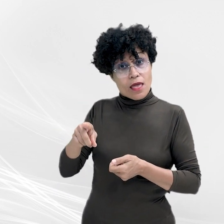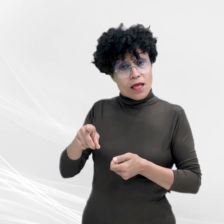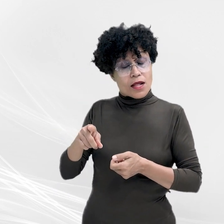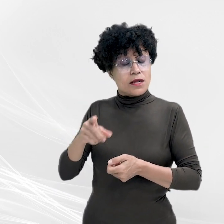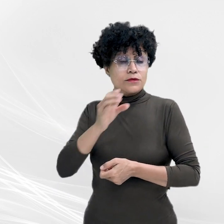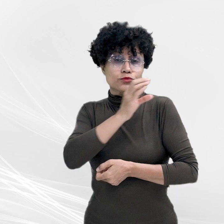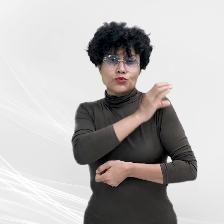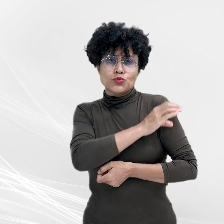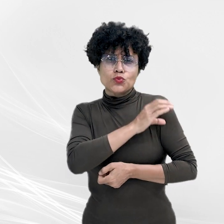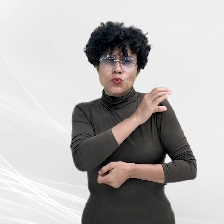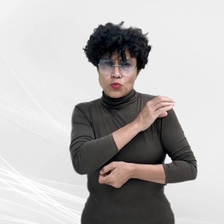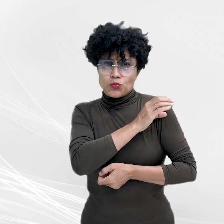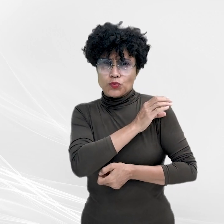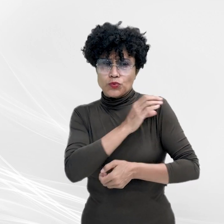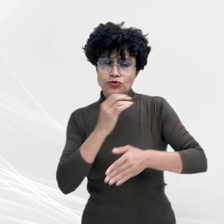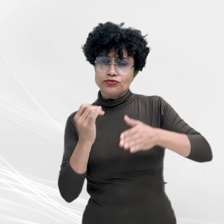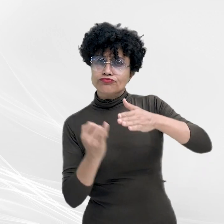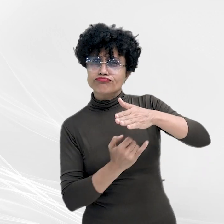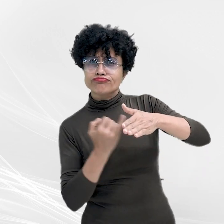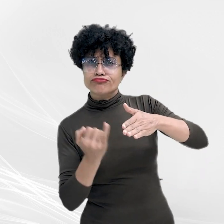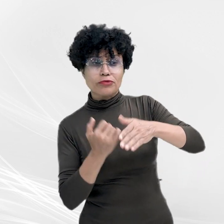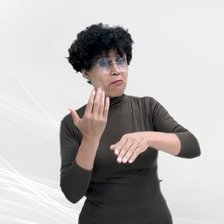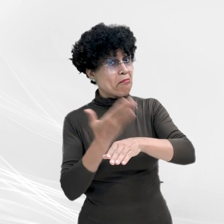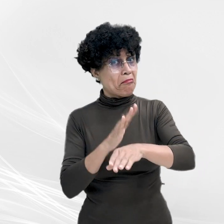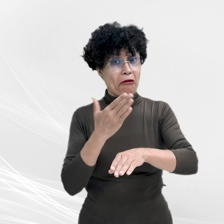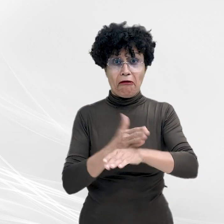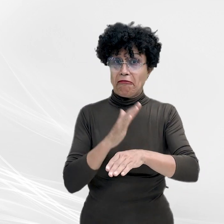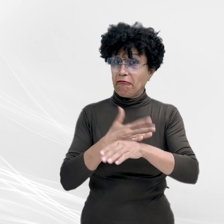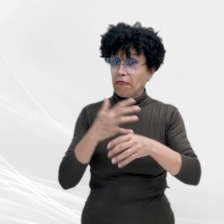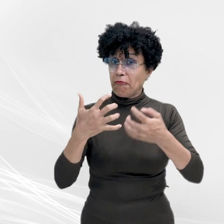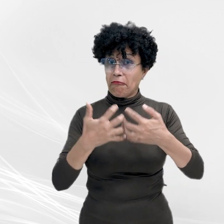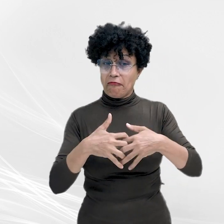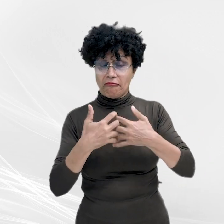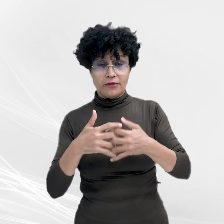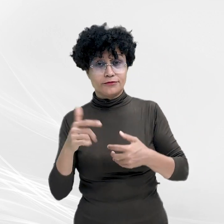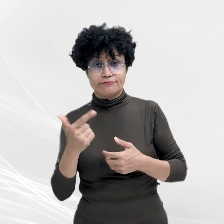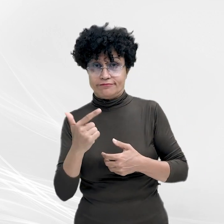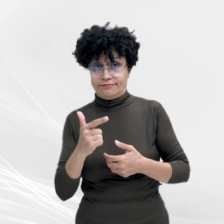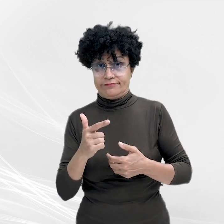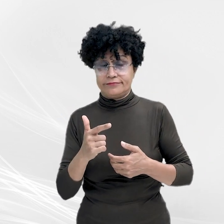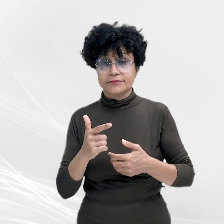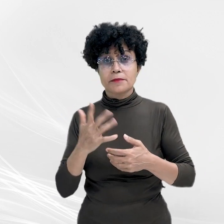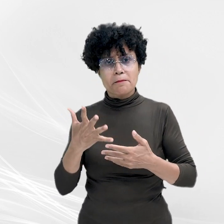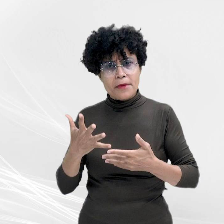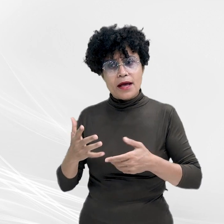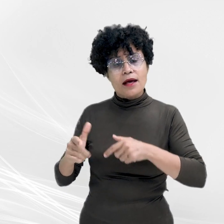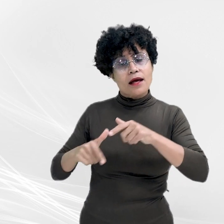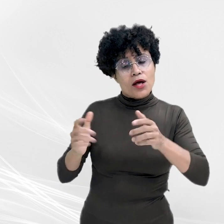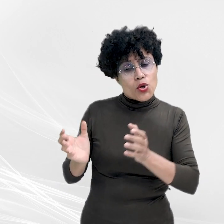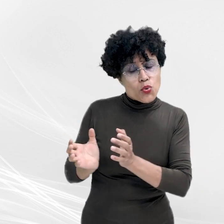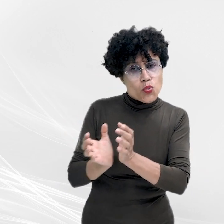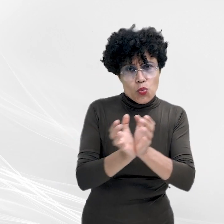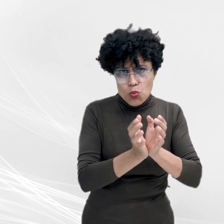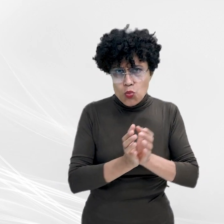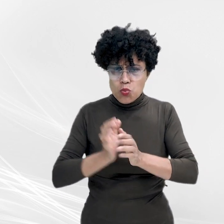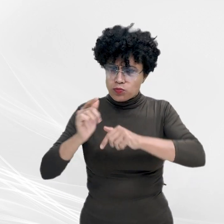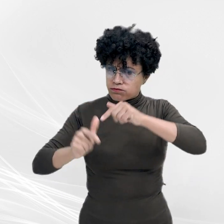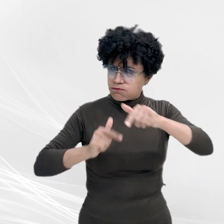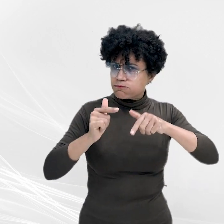tinha um conselho instituído, mas na prática não funcionava. A efetiva atuação do grupo é o primeiro passo para